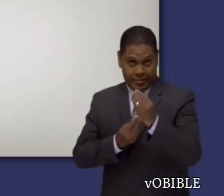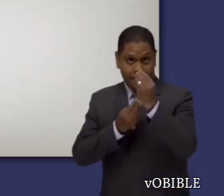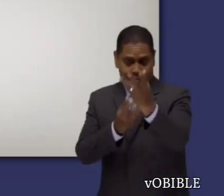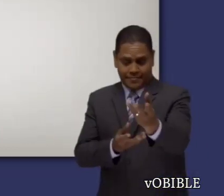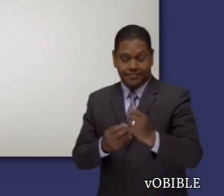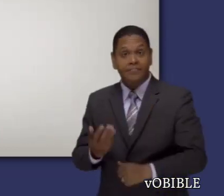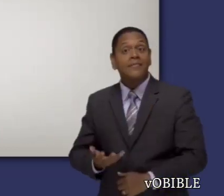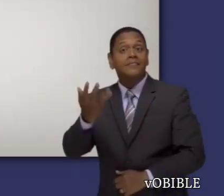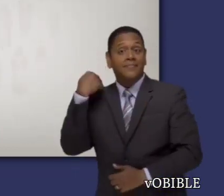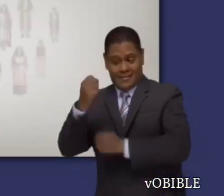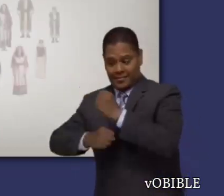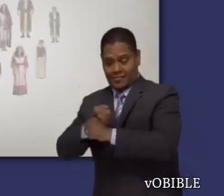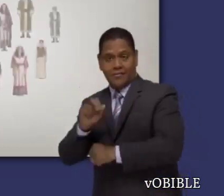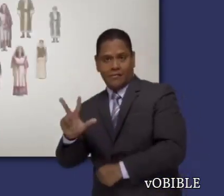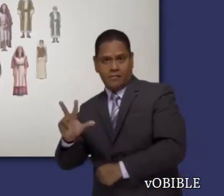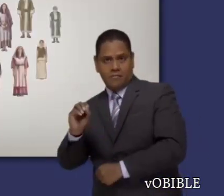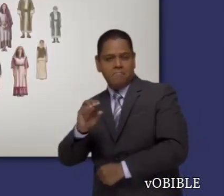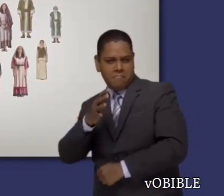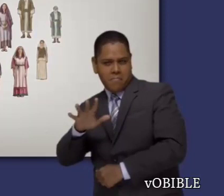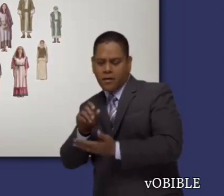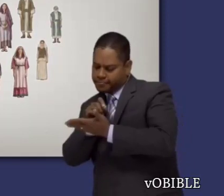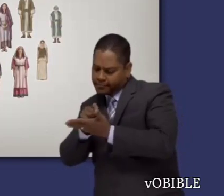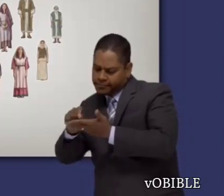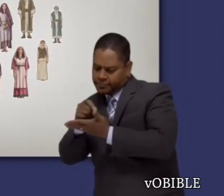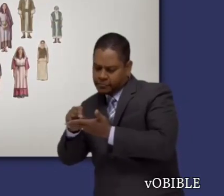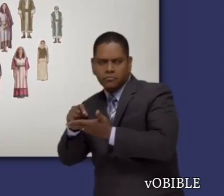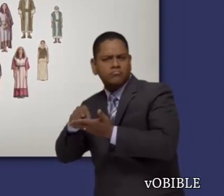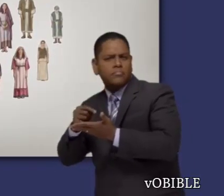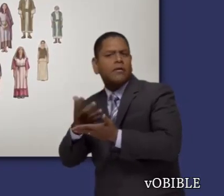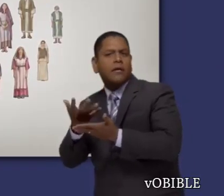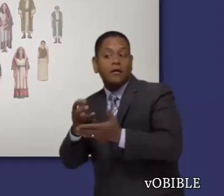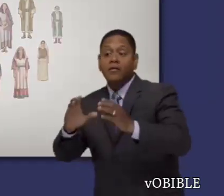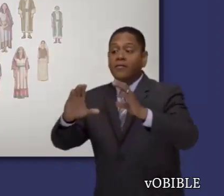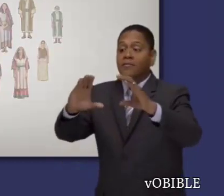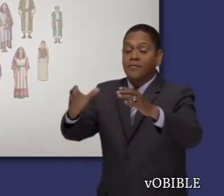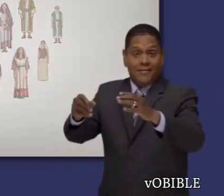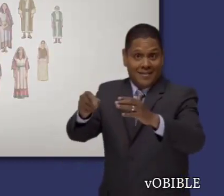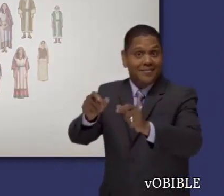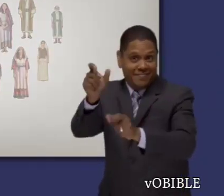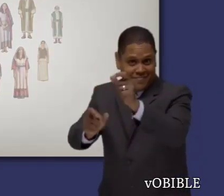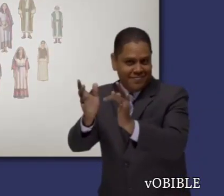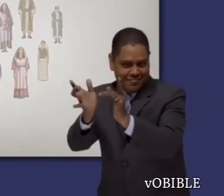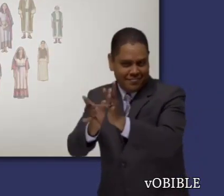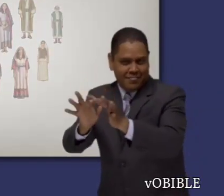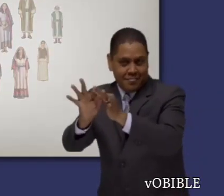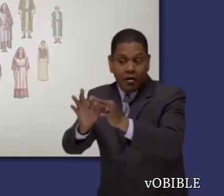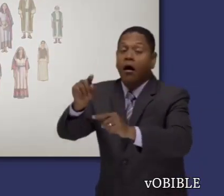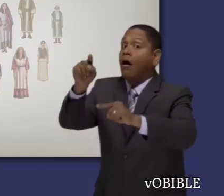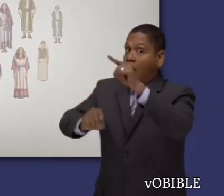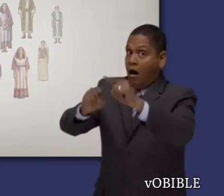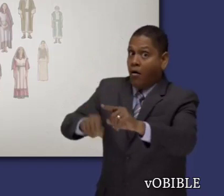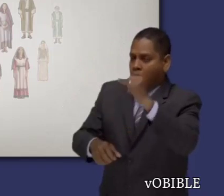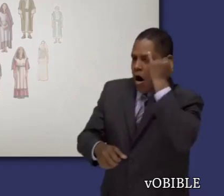¿Lo sabía? Más de 30 años antes, se había predicho que los falsos maestros introducirían sectas destructivas